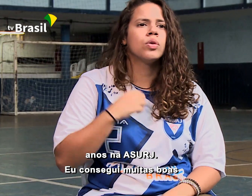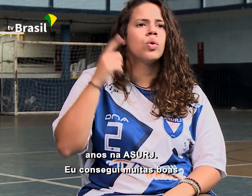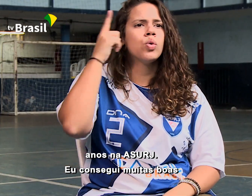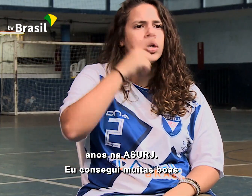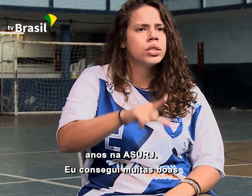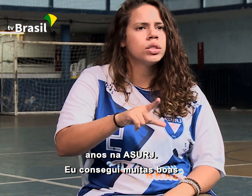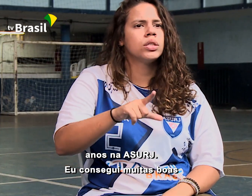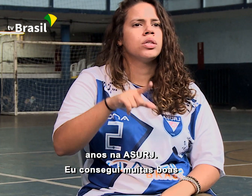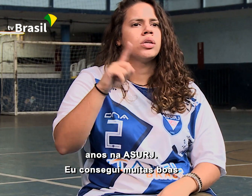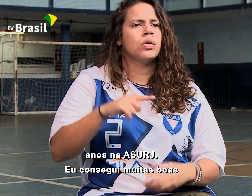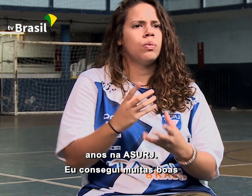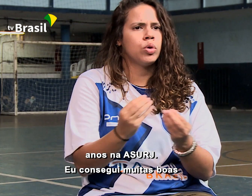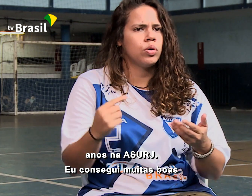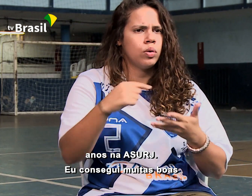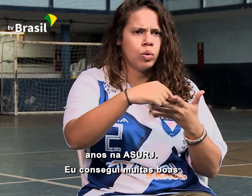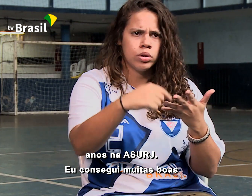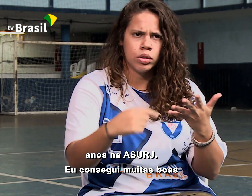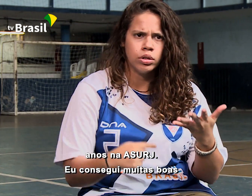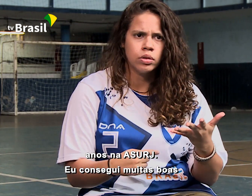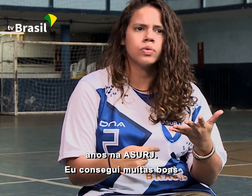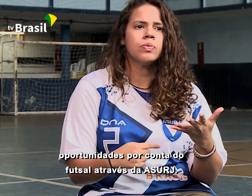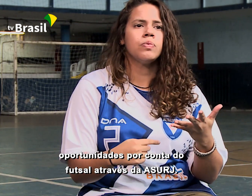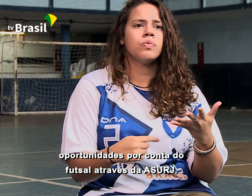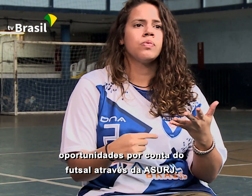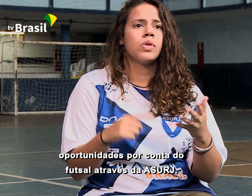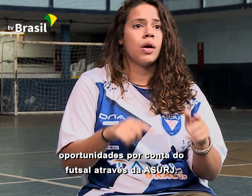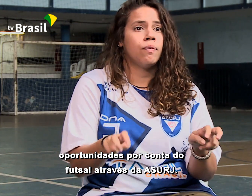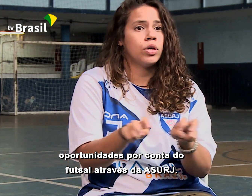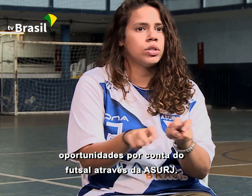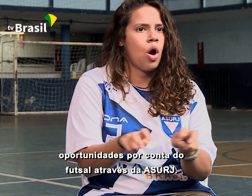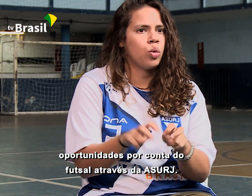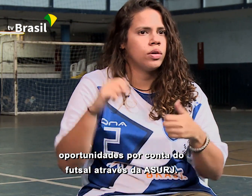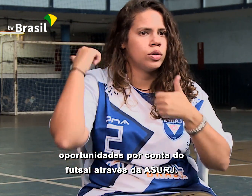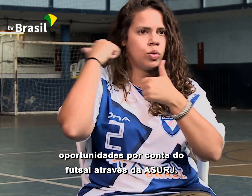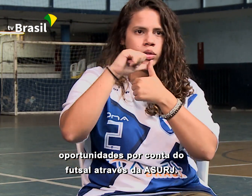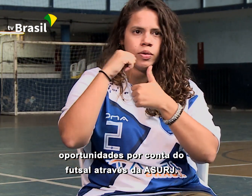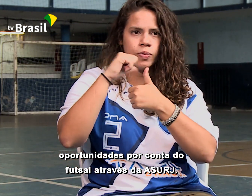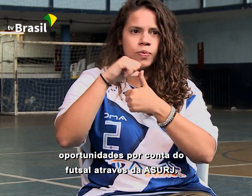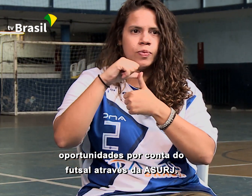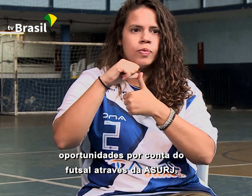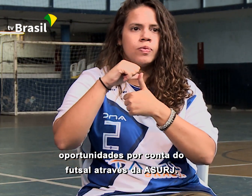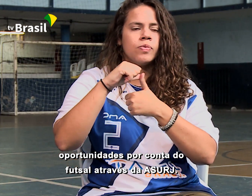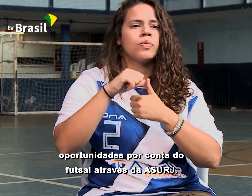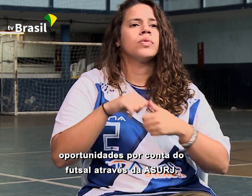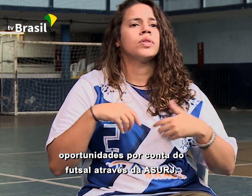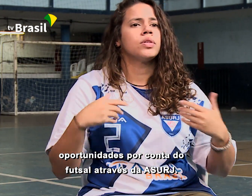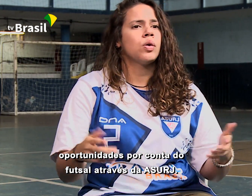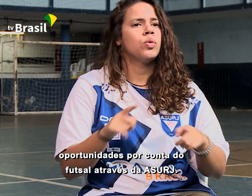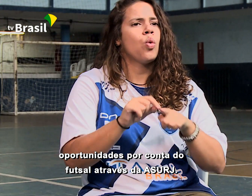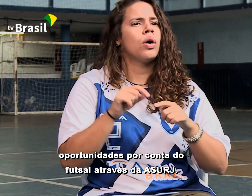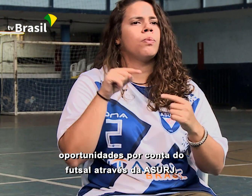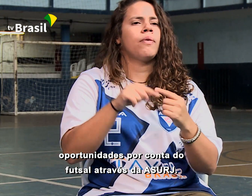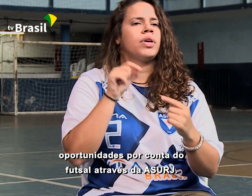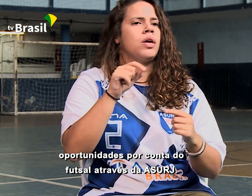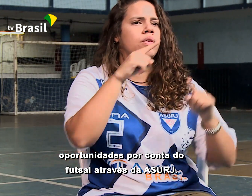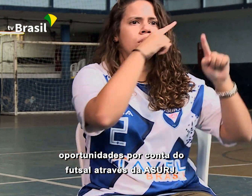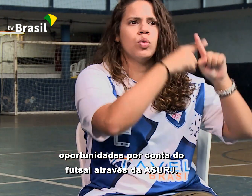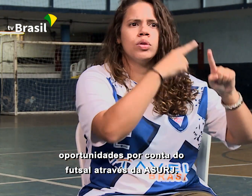Eu consegui muitas boas oportunidades por conta do futsal através da Surge.